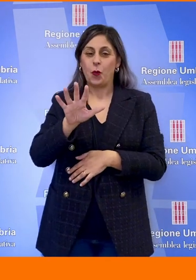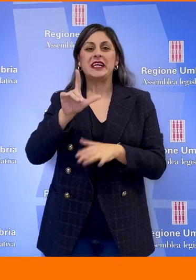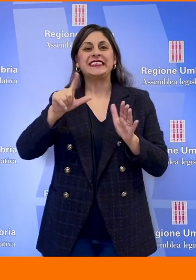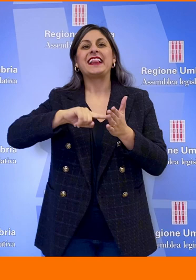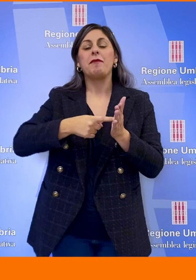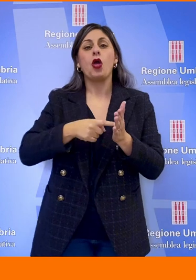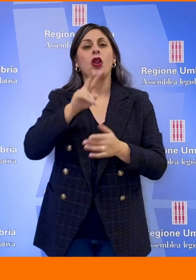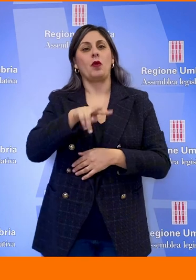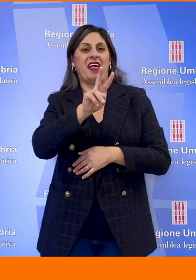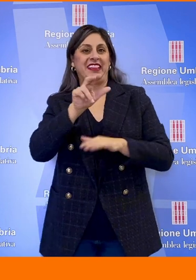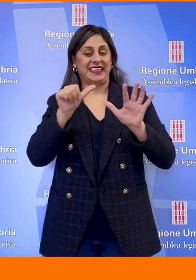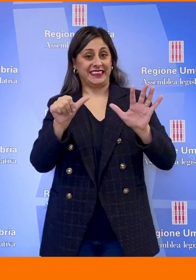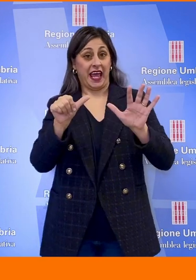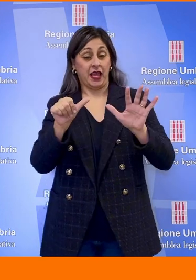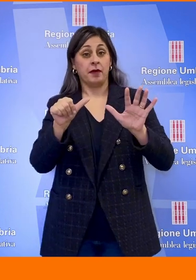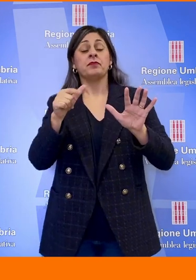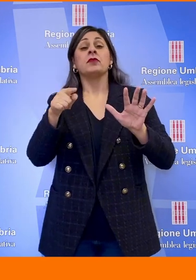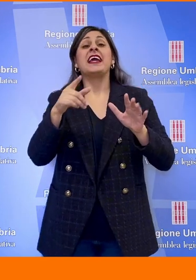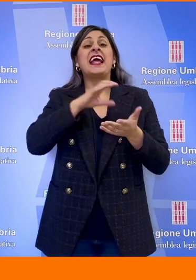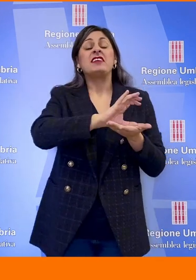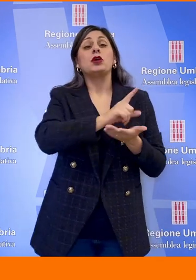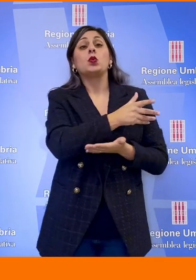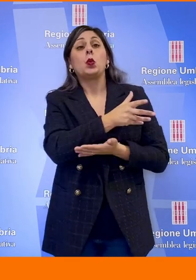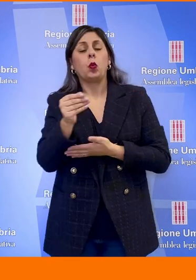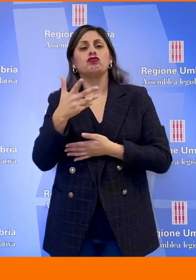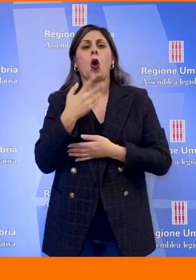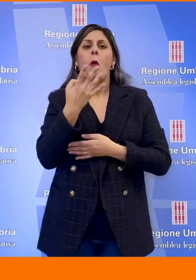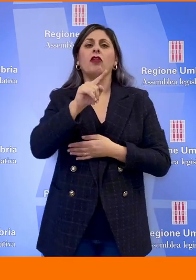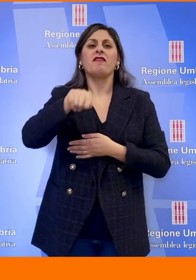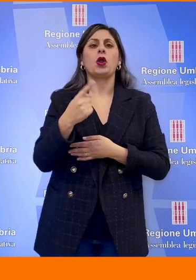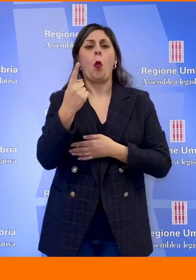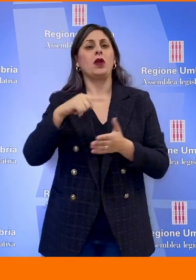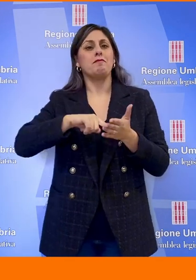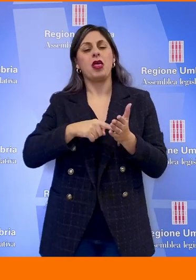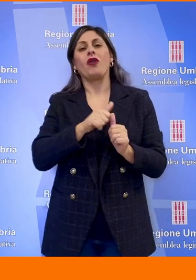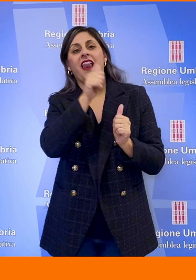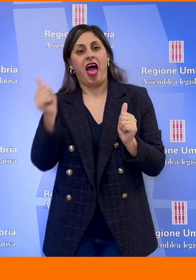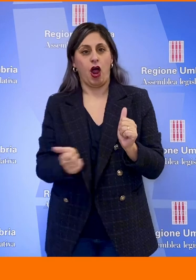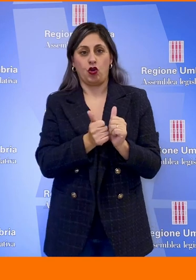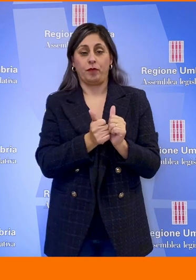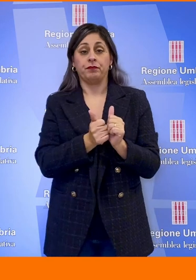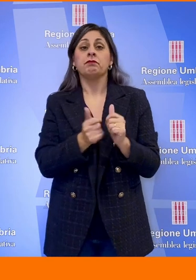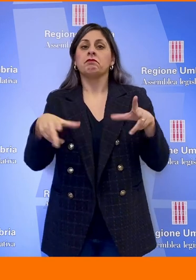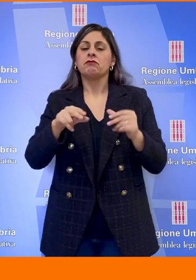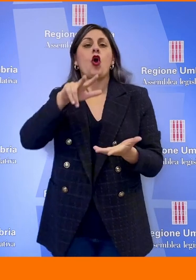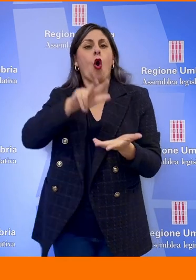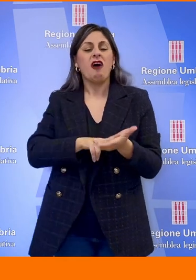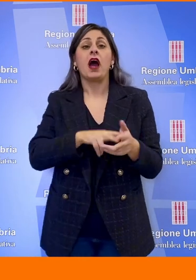2026. Per tutti gli investimenti ci sono 4,1 milioni all'anno. Confermato per l'agricoltura il